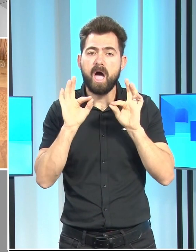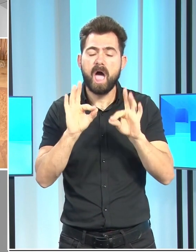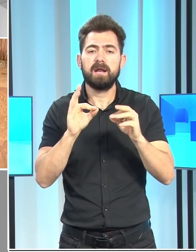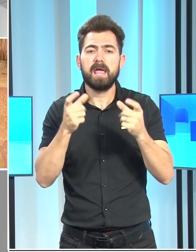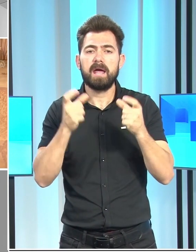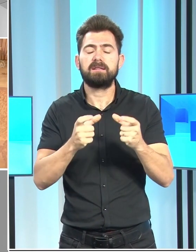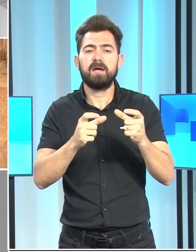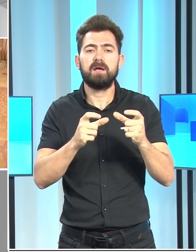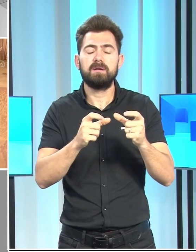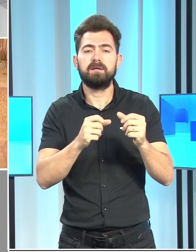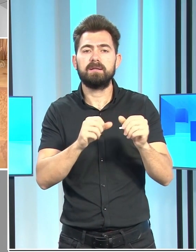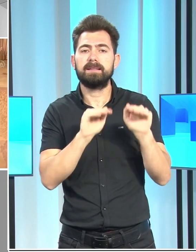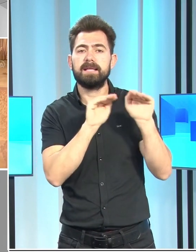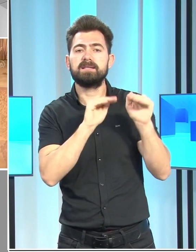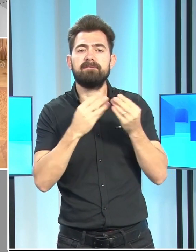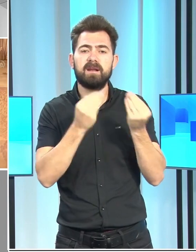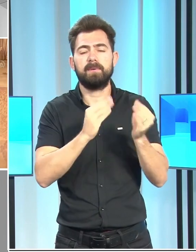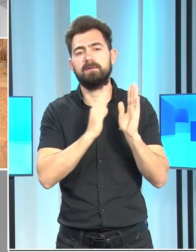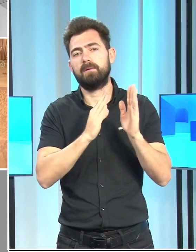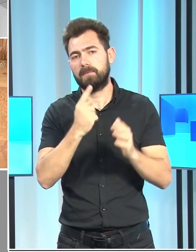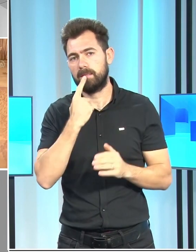devam edeceğiz vurgusu yaptı.